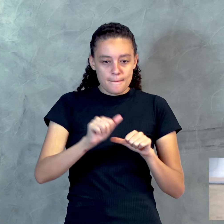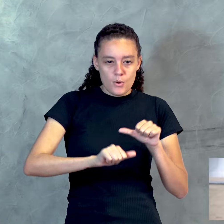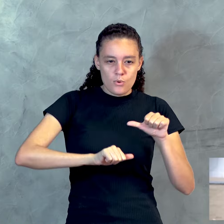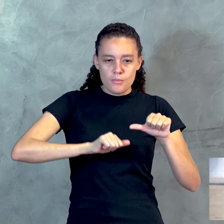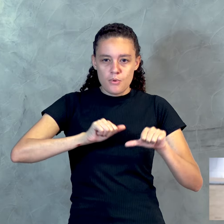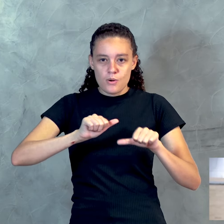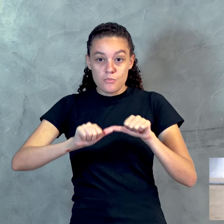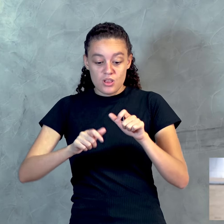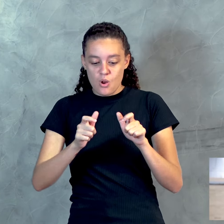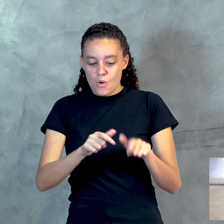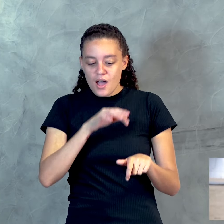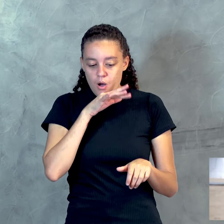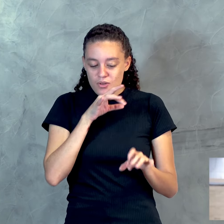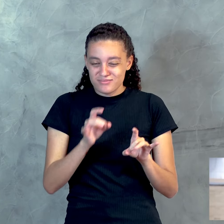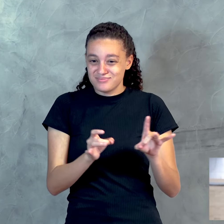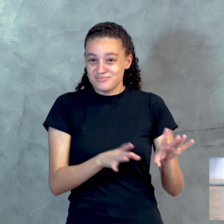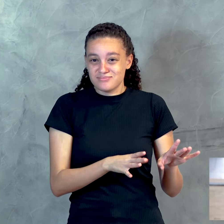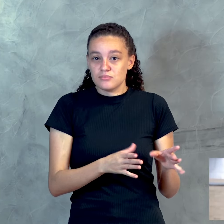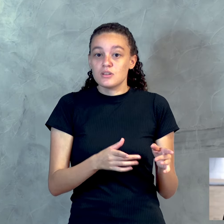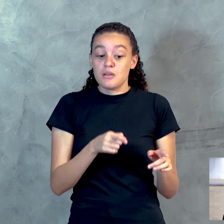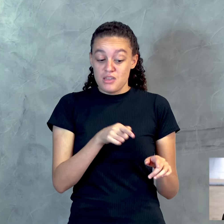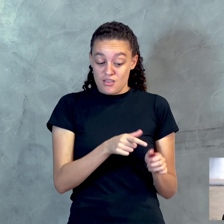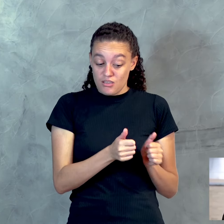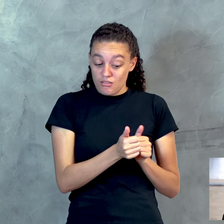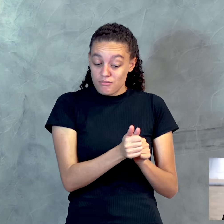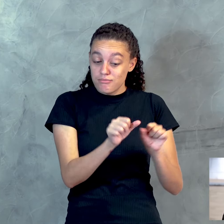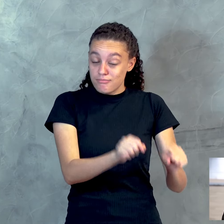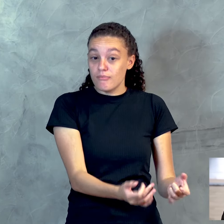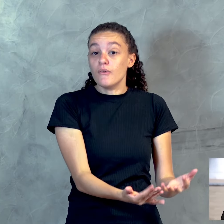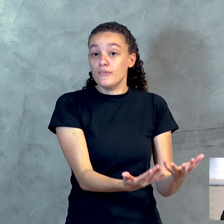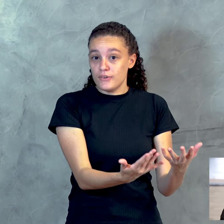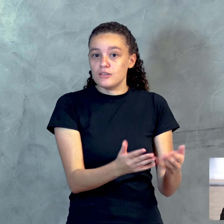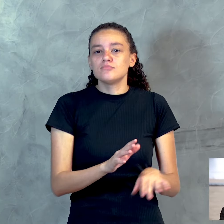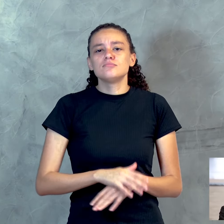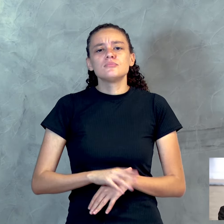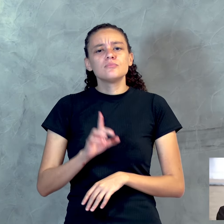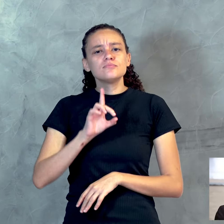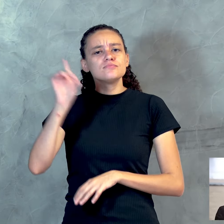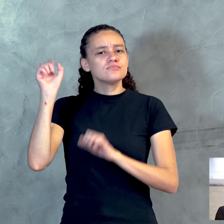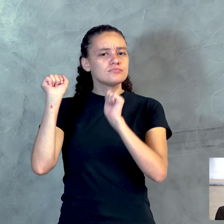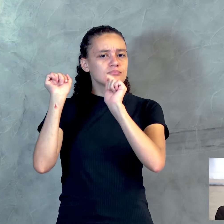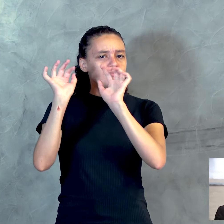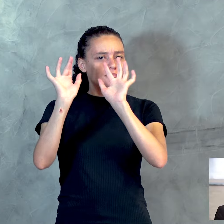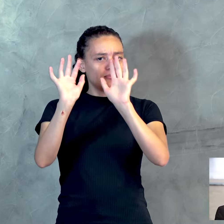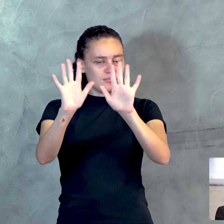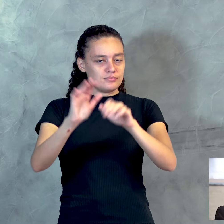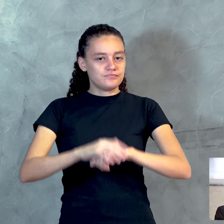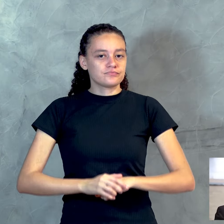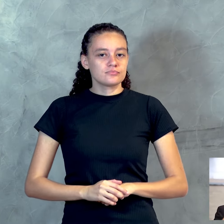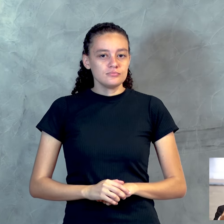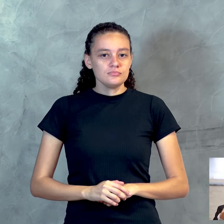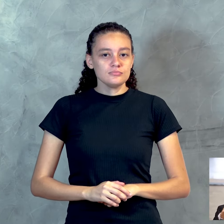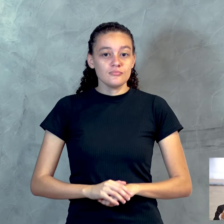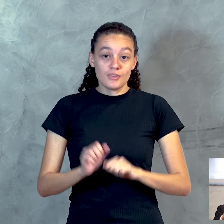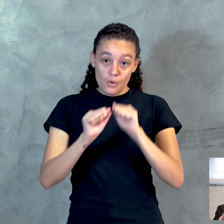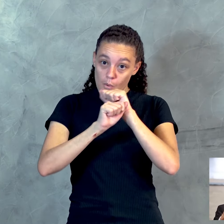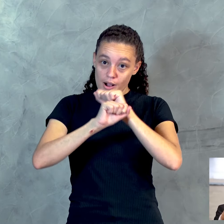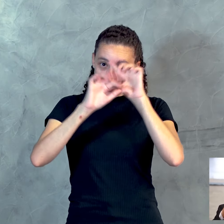tenebrosos e que conduzirão as pessoas ao inferno. Deus abençoe e então ficamos esclarecidos.